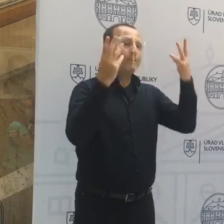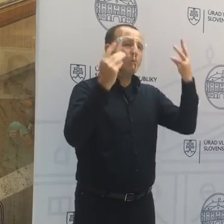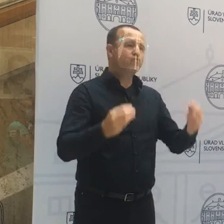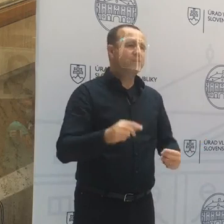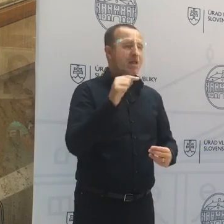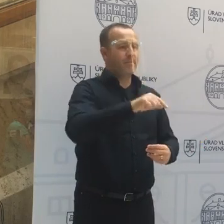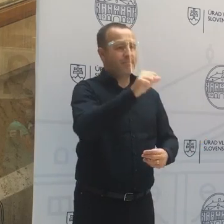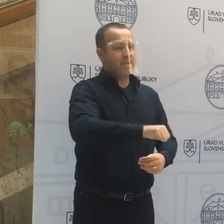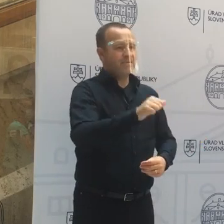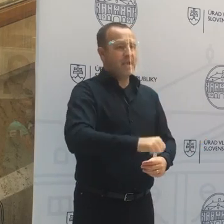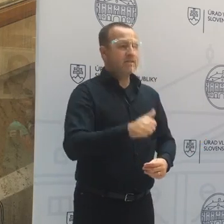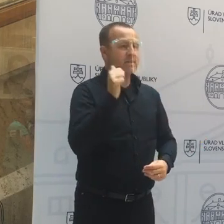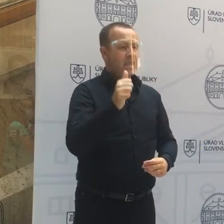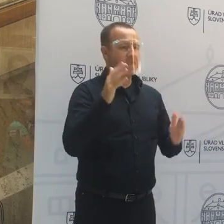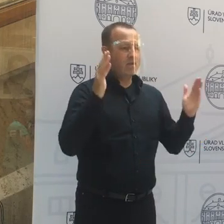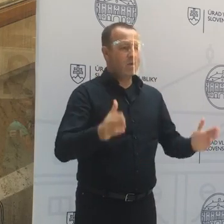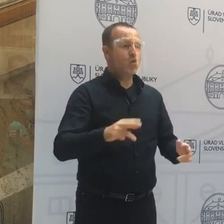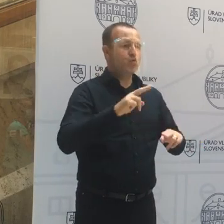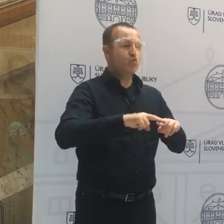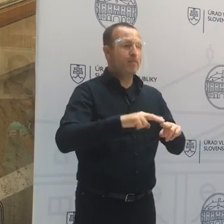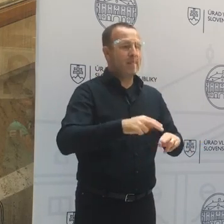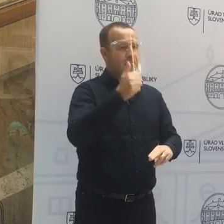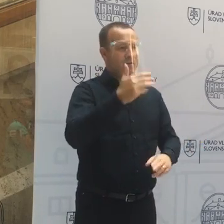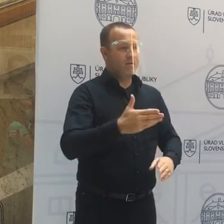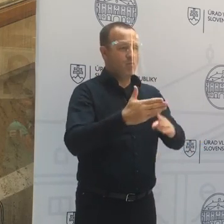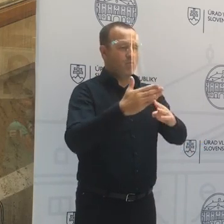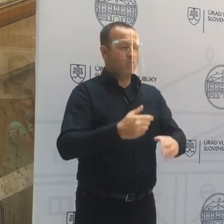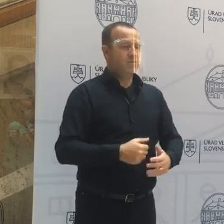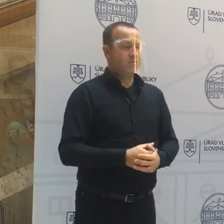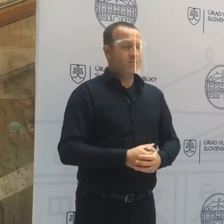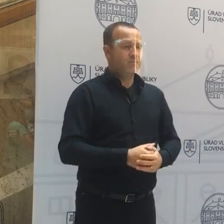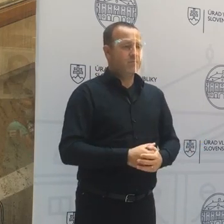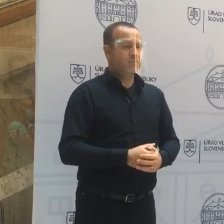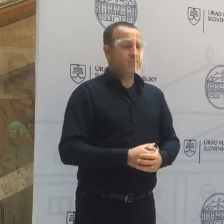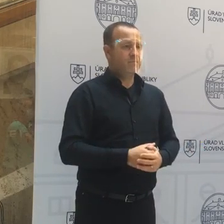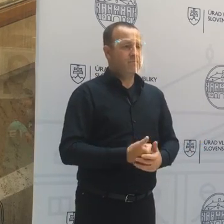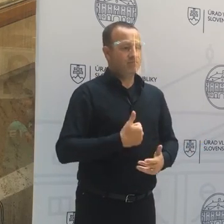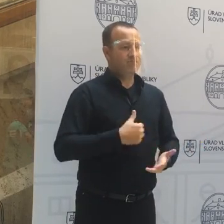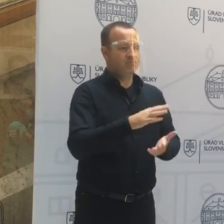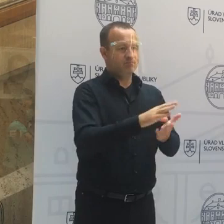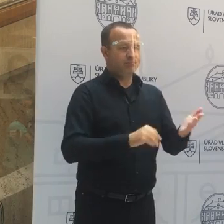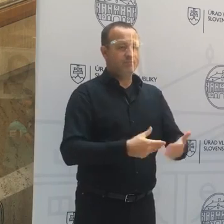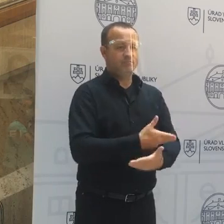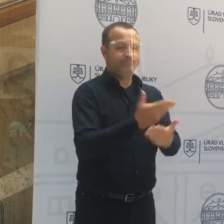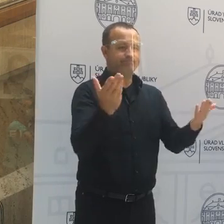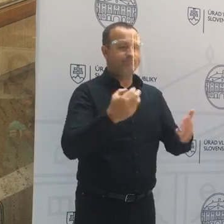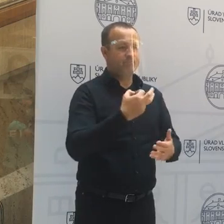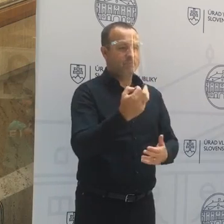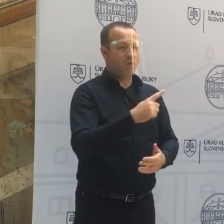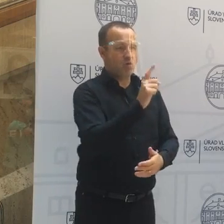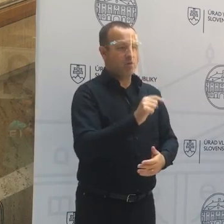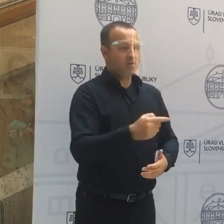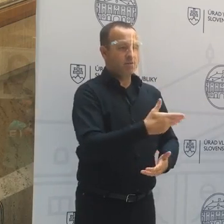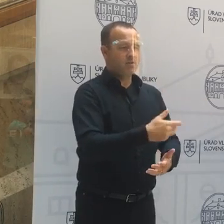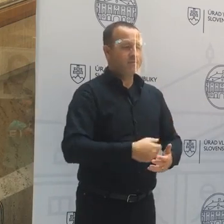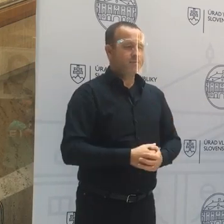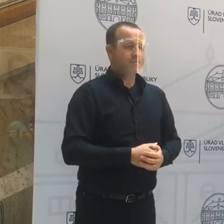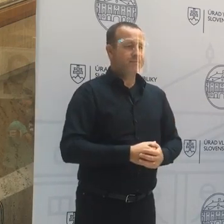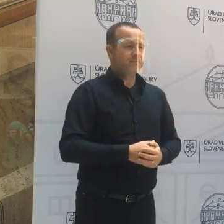v tom danom mesiaci stupeň prvej pomoci. Toľko asi na úvod, nech sa páči, vaše otázky.